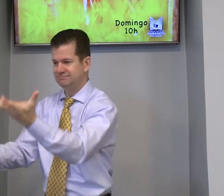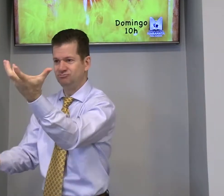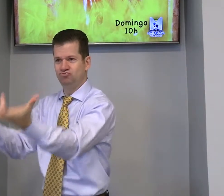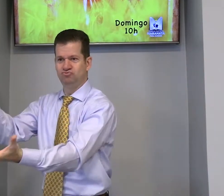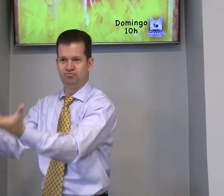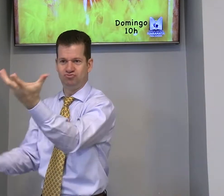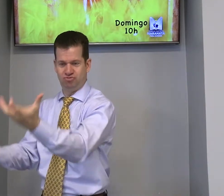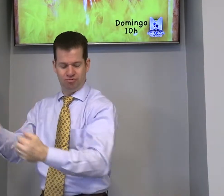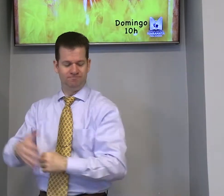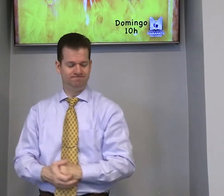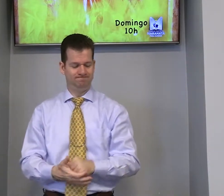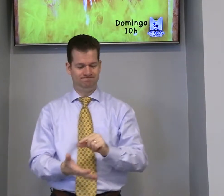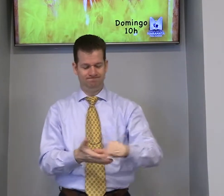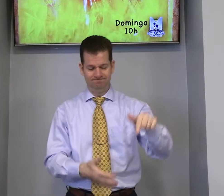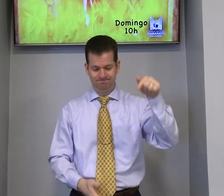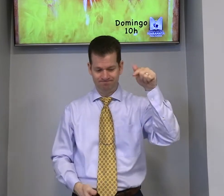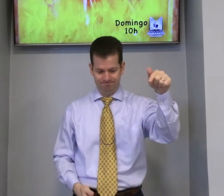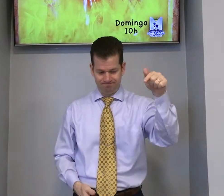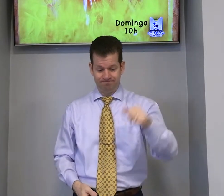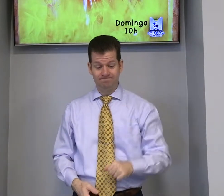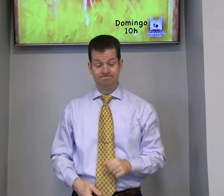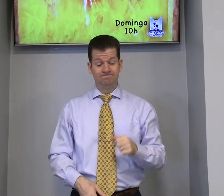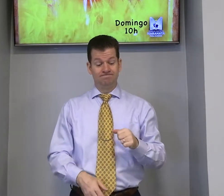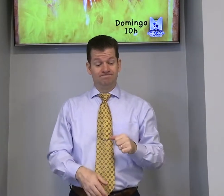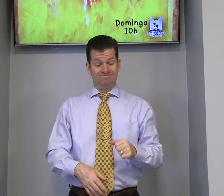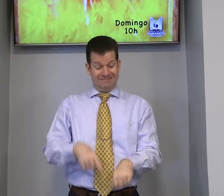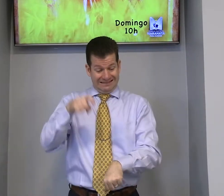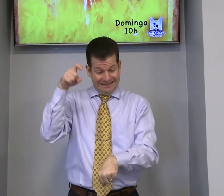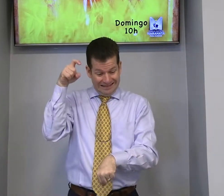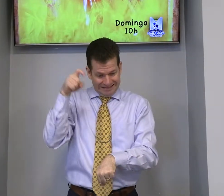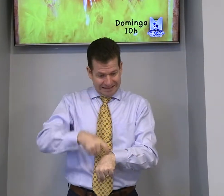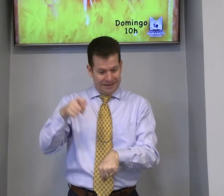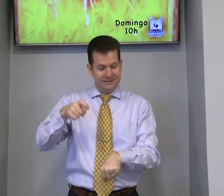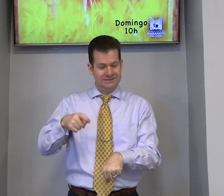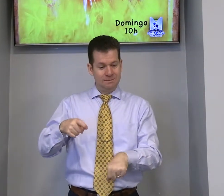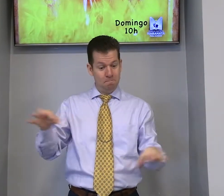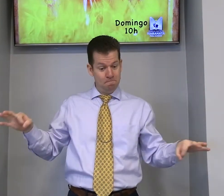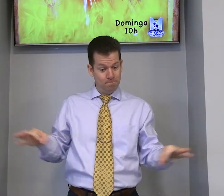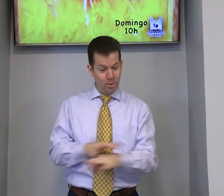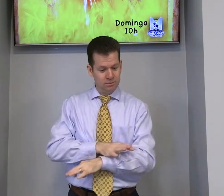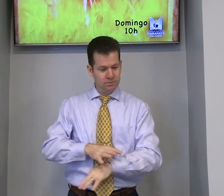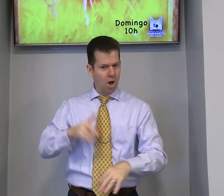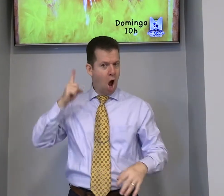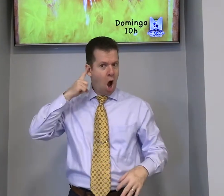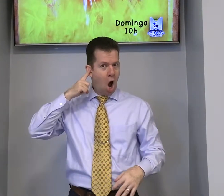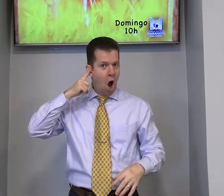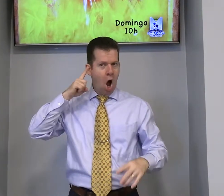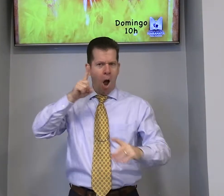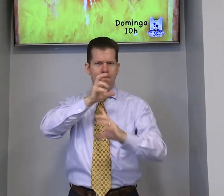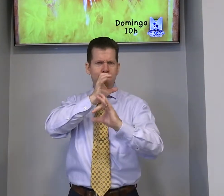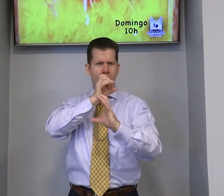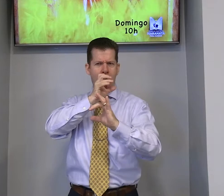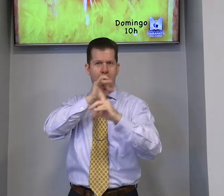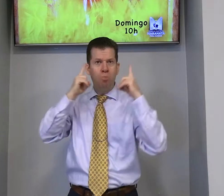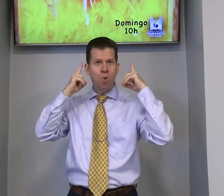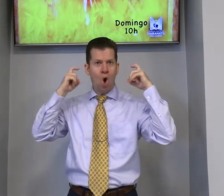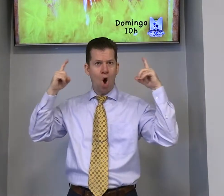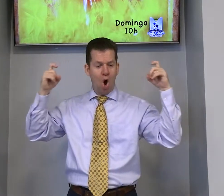você e jogar no forno. Versículo 7. Na hora, quando ouviu a música, a